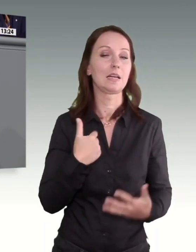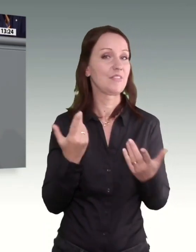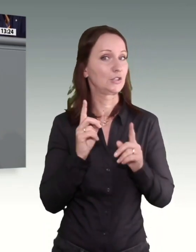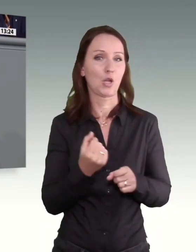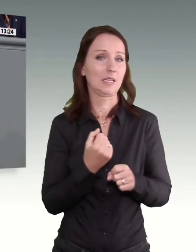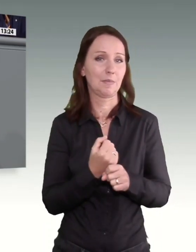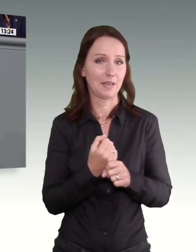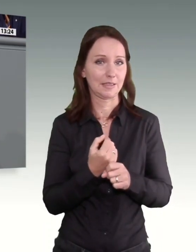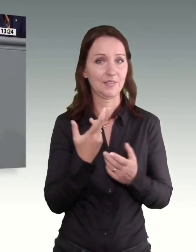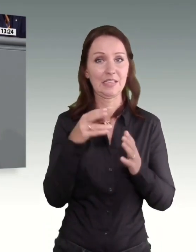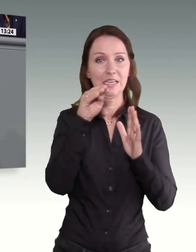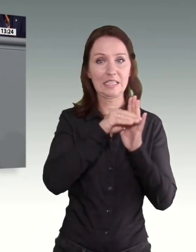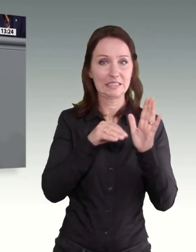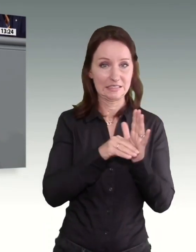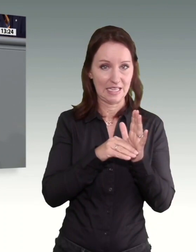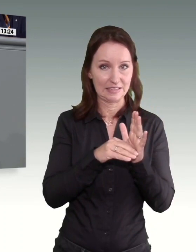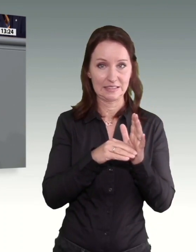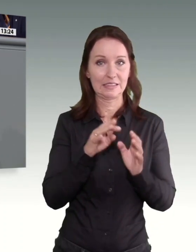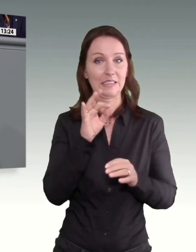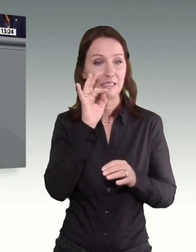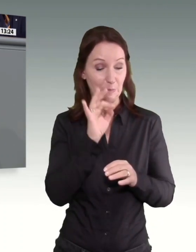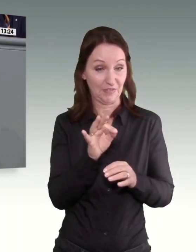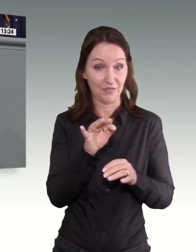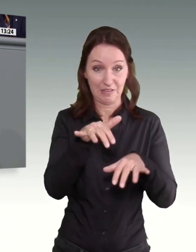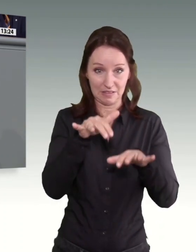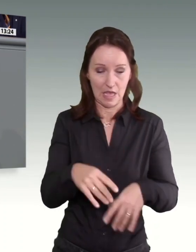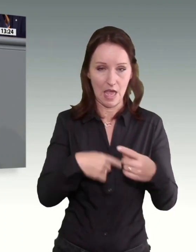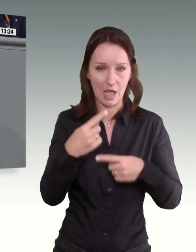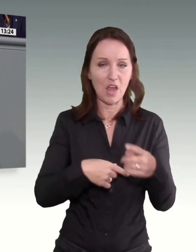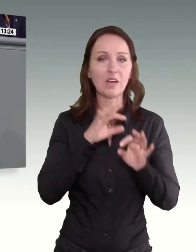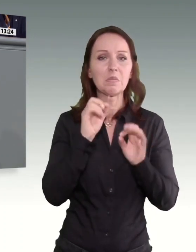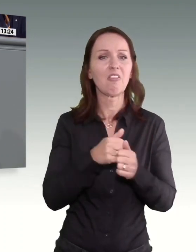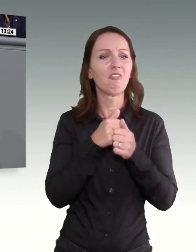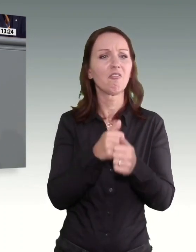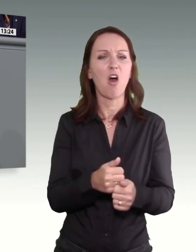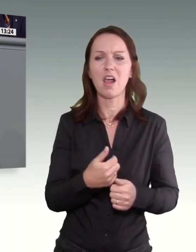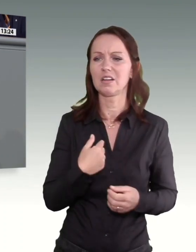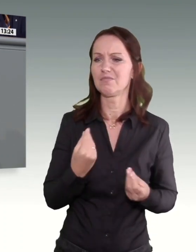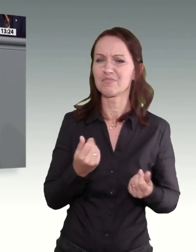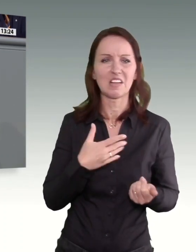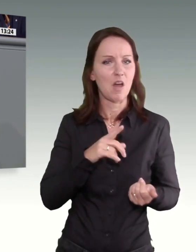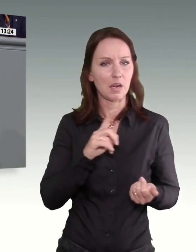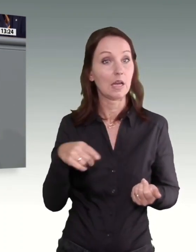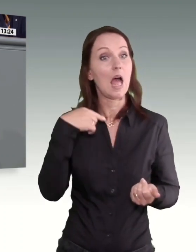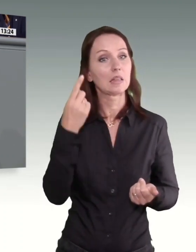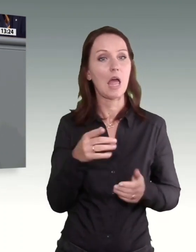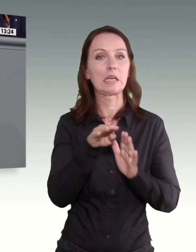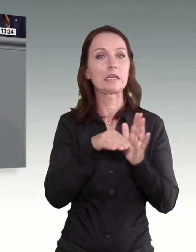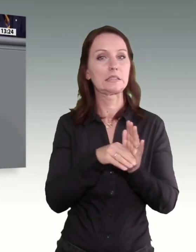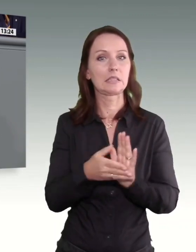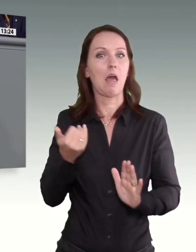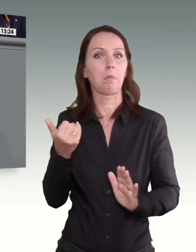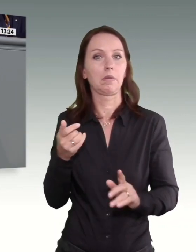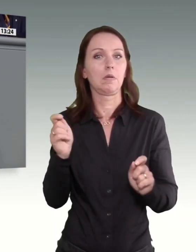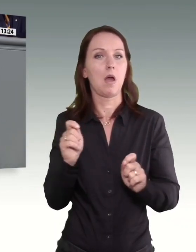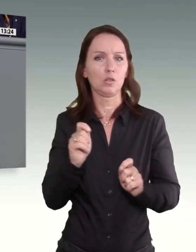das ist, dass Gesetze immer dann ausgesetzt werden, wenn uns die Folgen derselben nicht in den Kram passen. Liebe Kolleginnen und Kollegen, um es sehr deutlich zu sagen, das